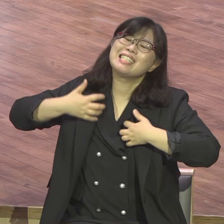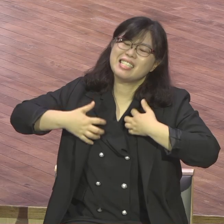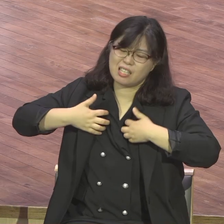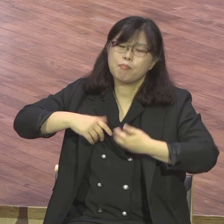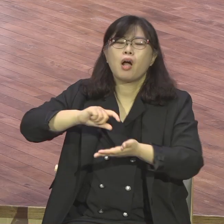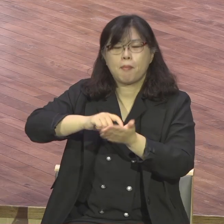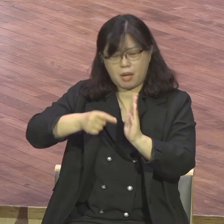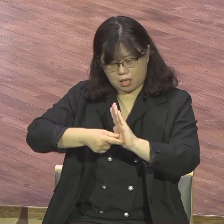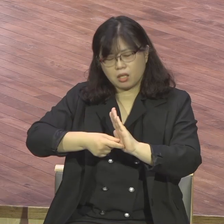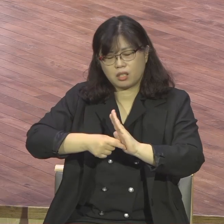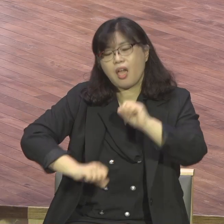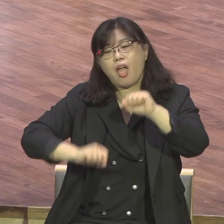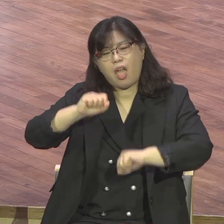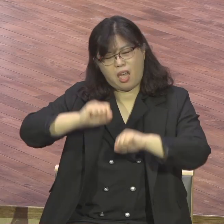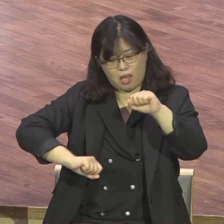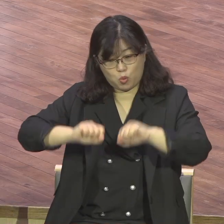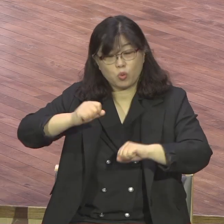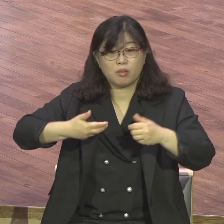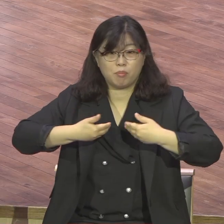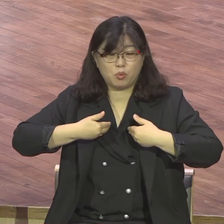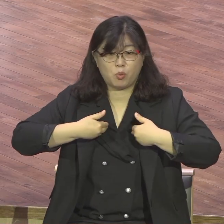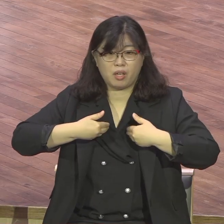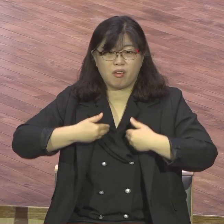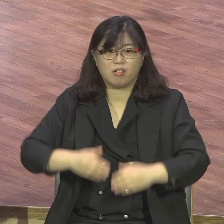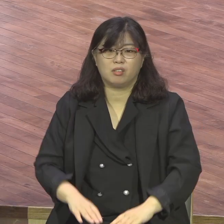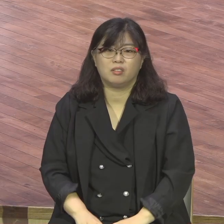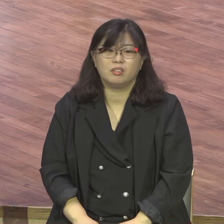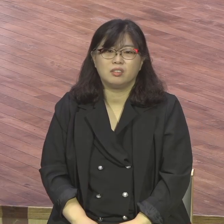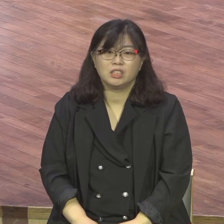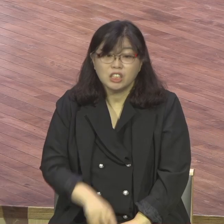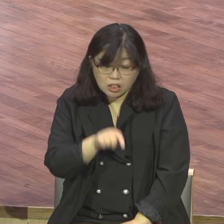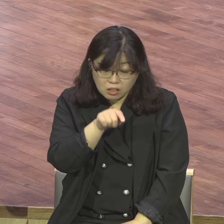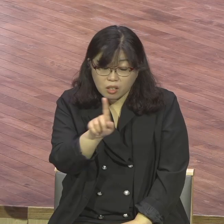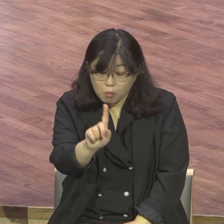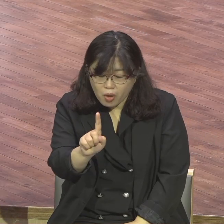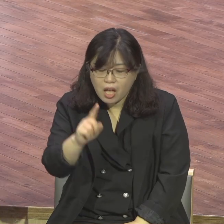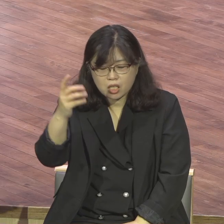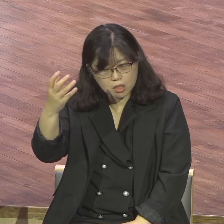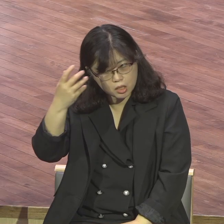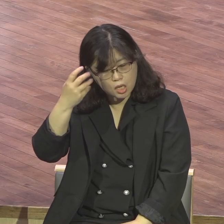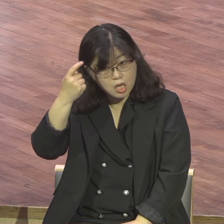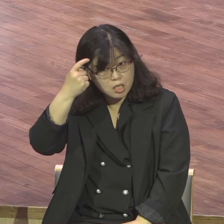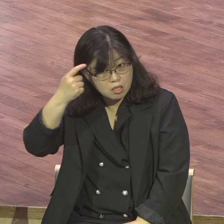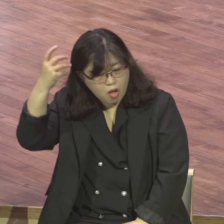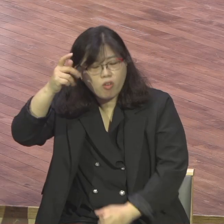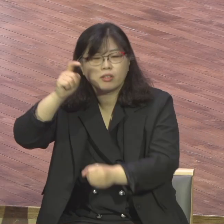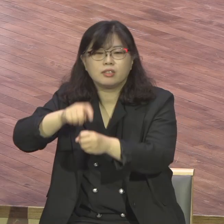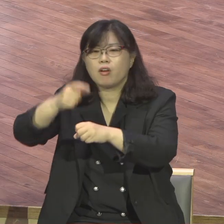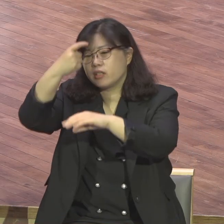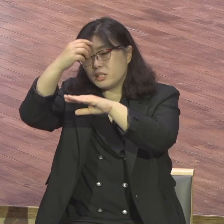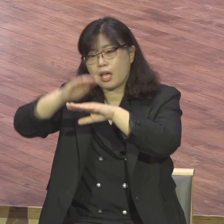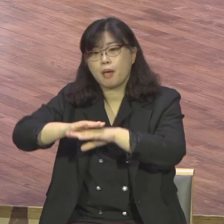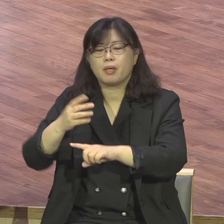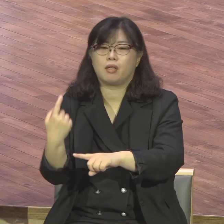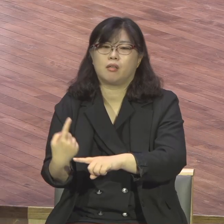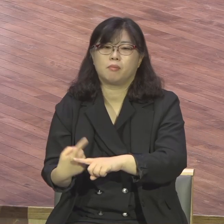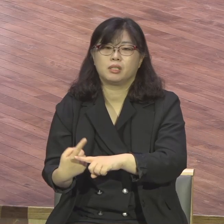삶이 우리가 드릴 영적 예배다 모든 계산 모든 것 다